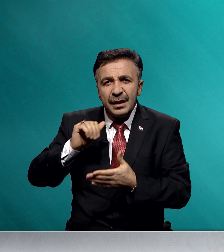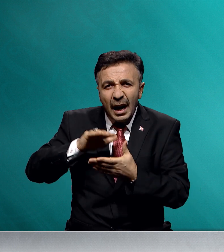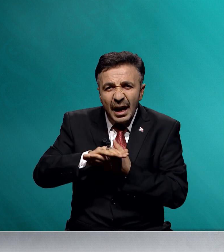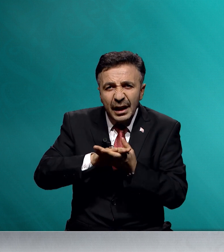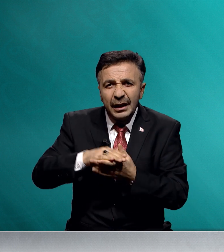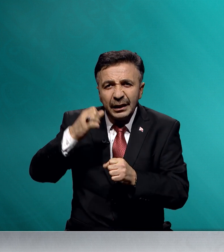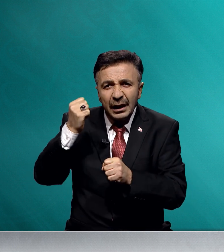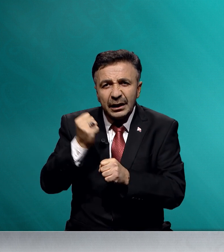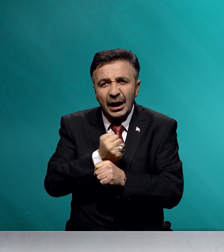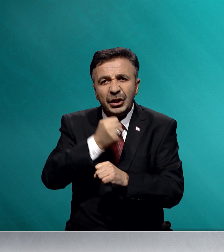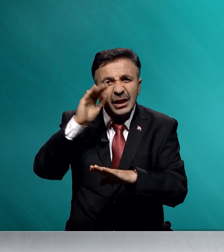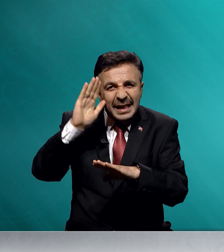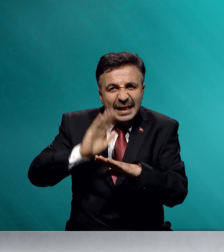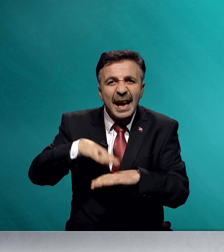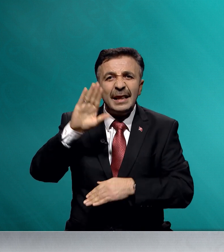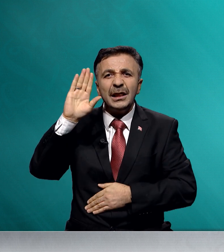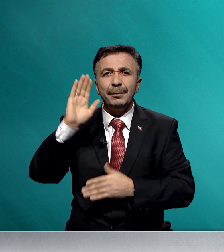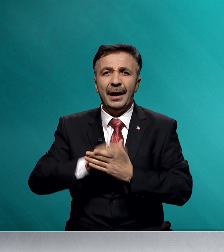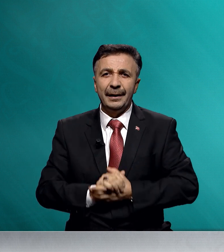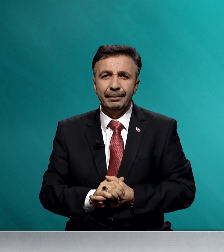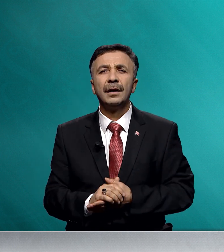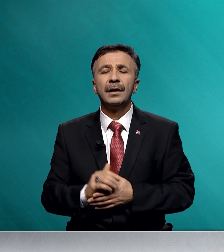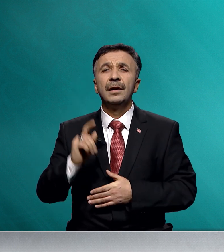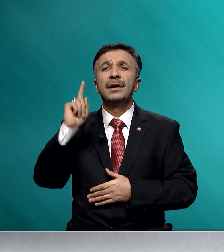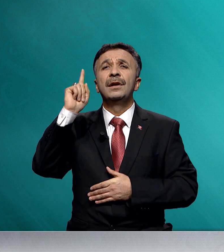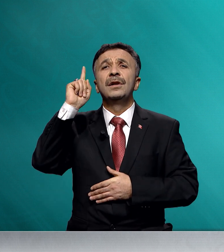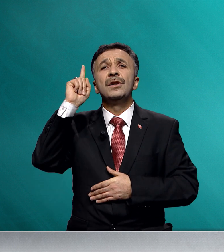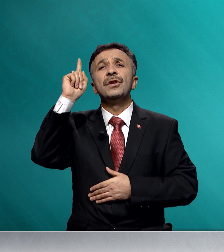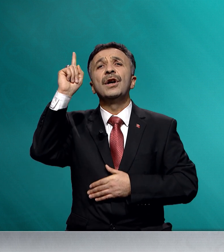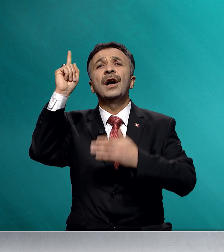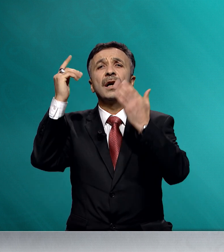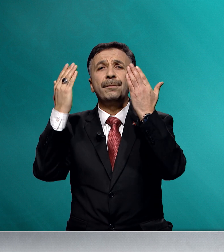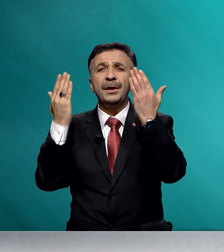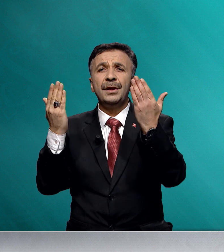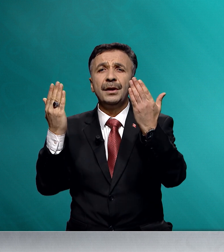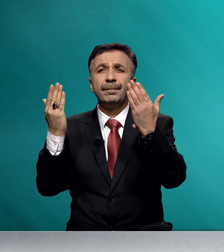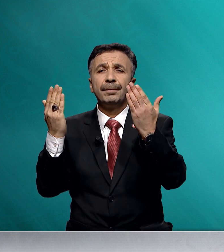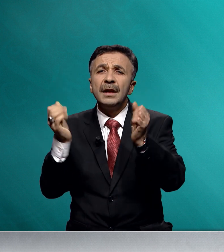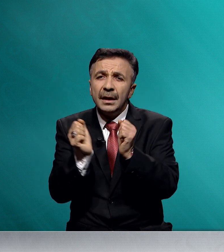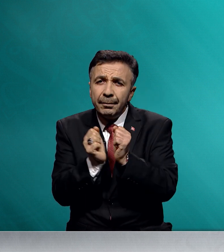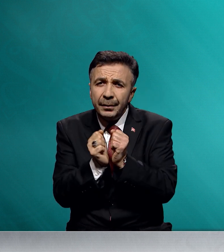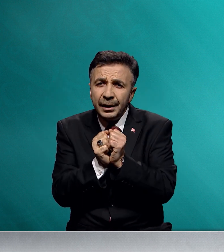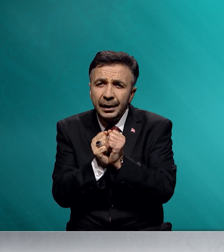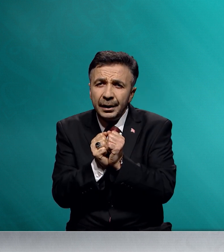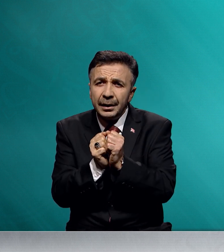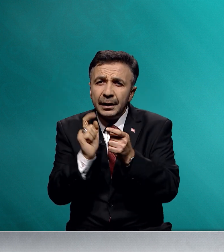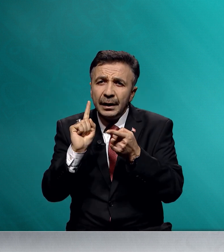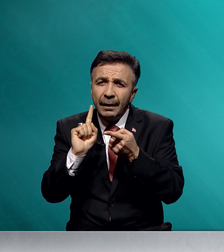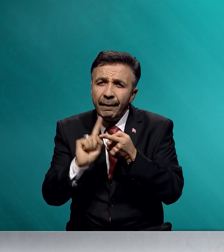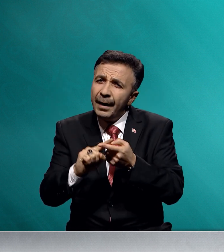ayağına taş değdirtme. Ya Rabbi, Birlik ve